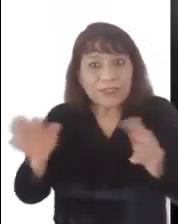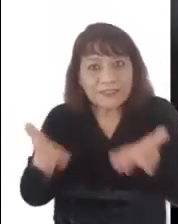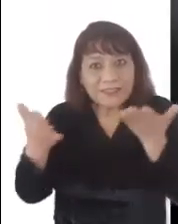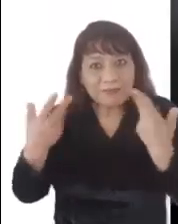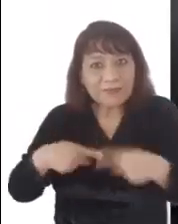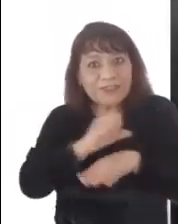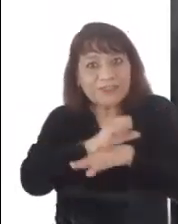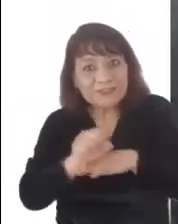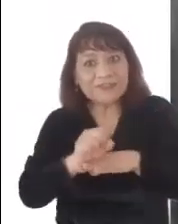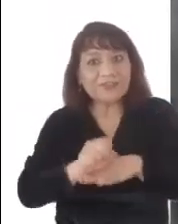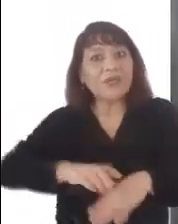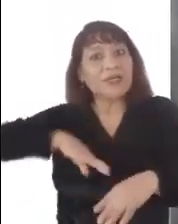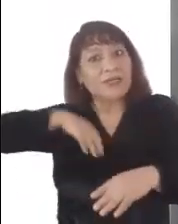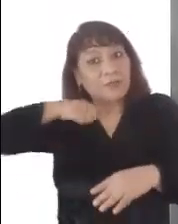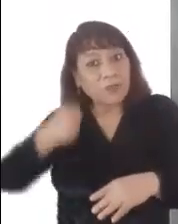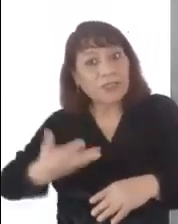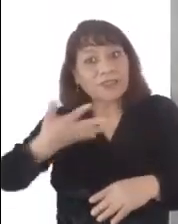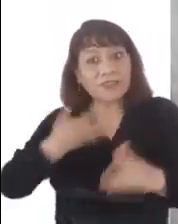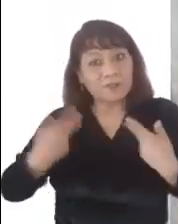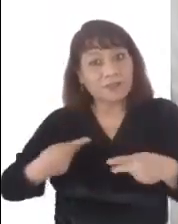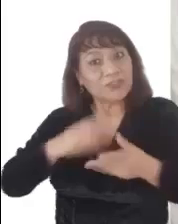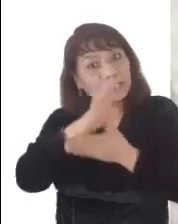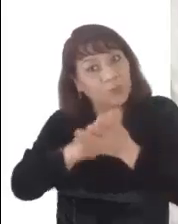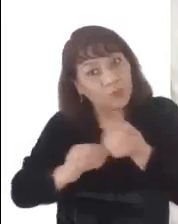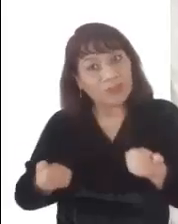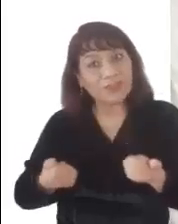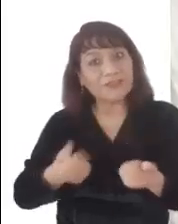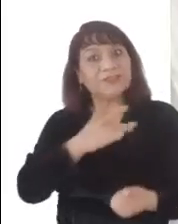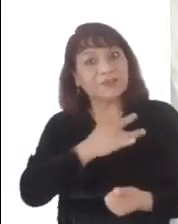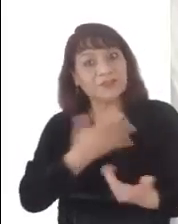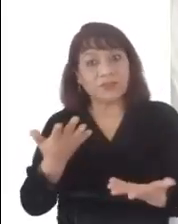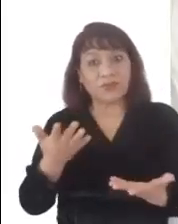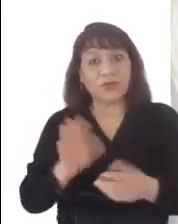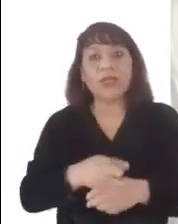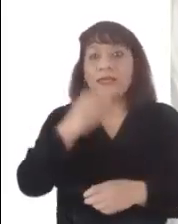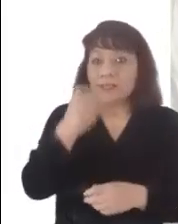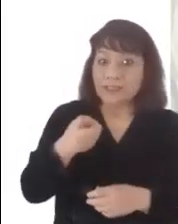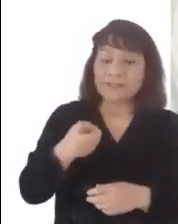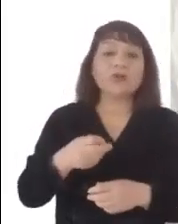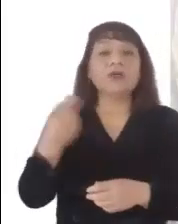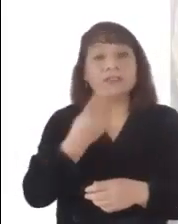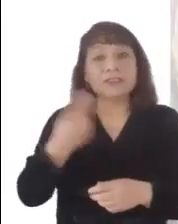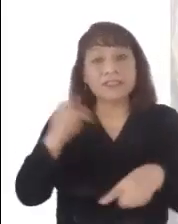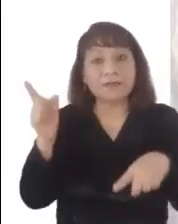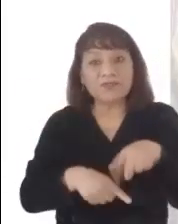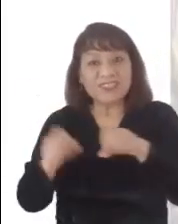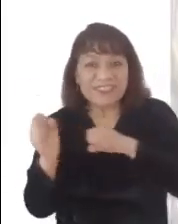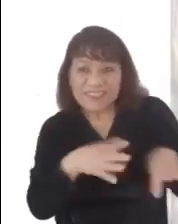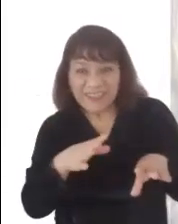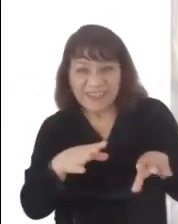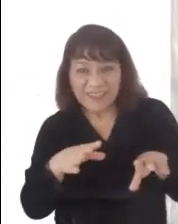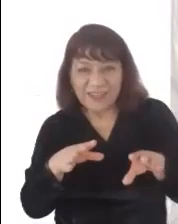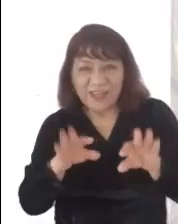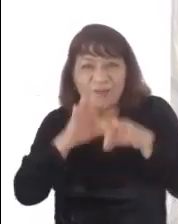y el poder de los humildes. Claro que es trastocar todas las estructuras injustas